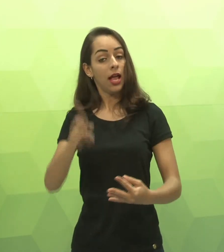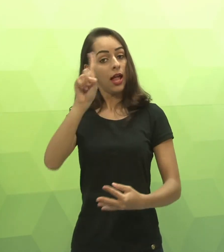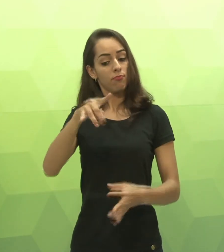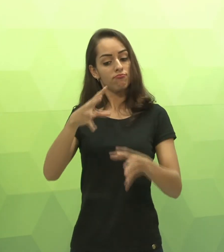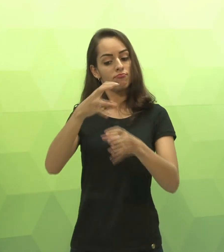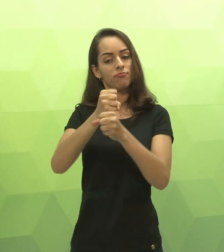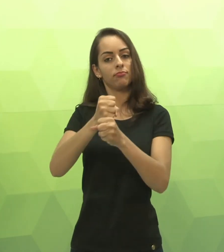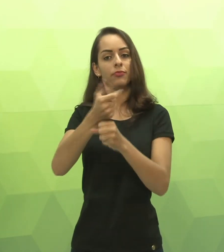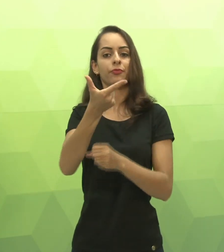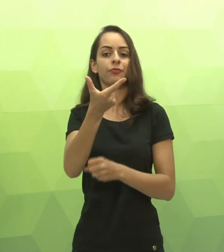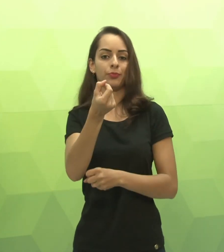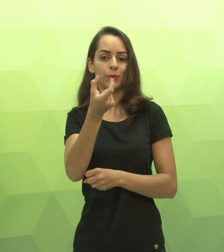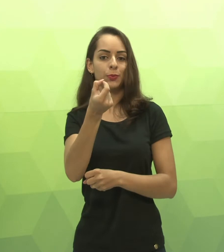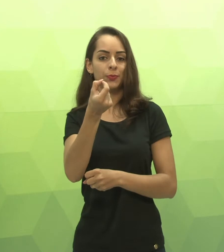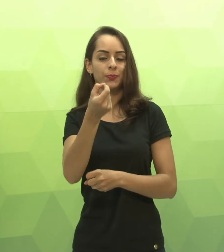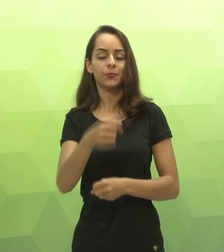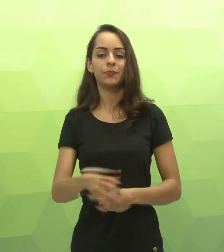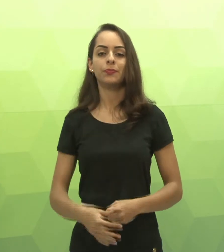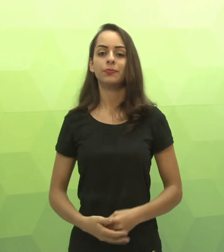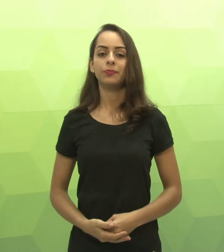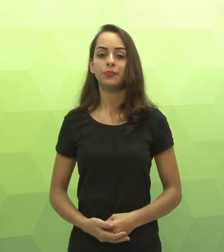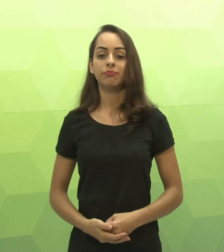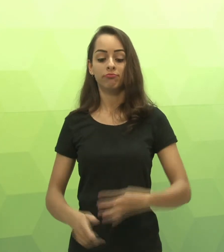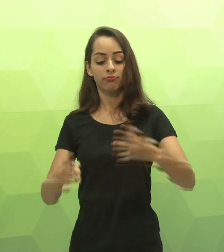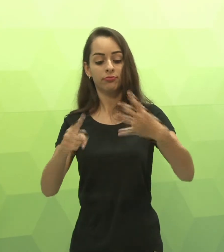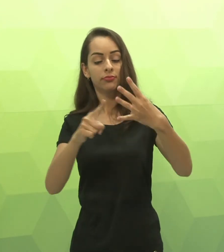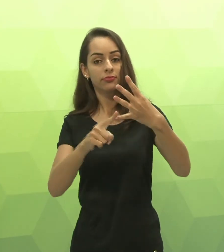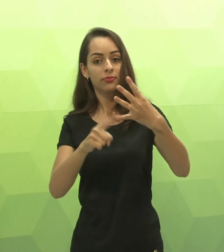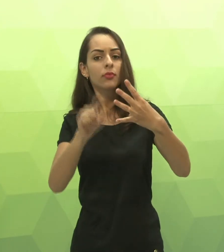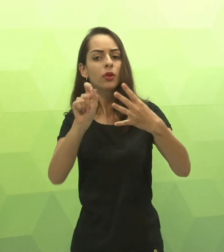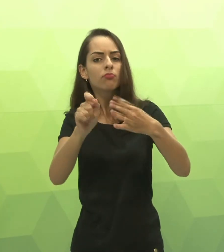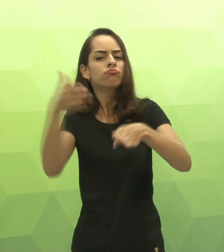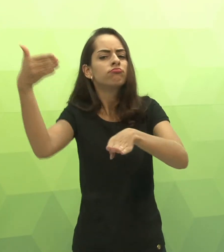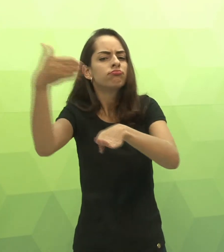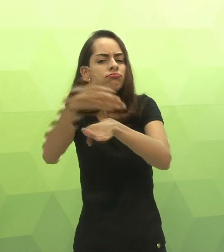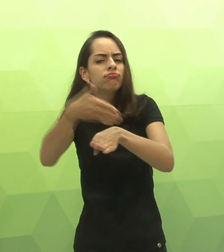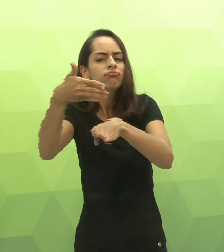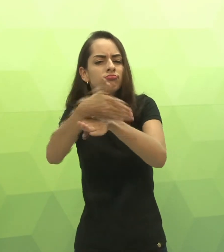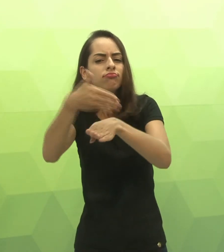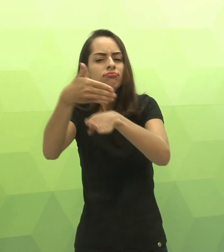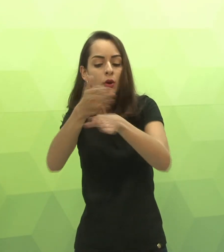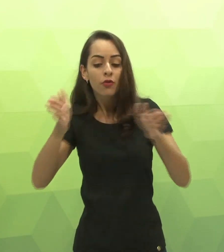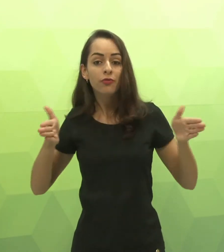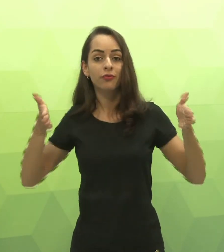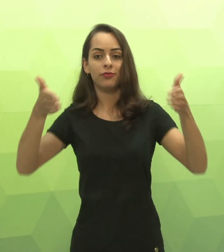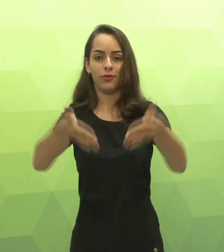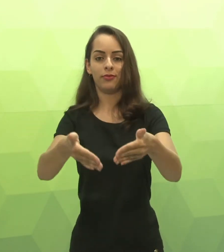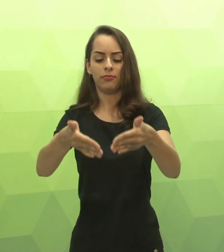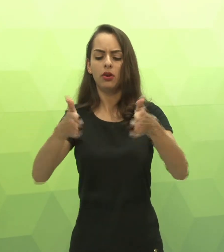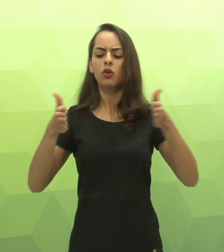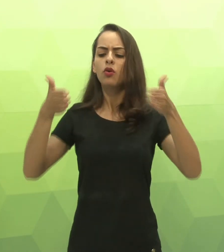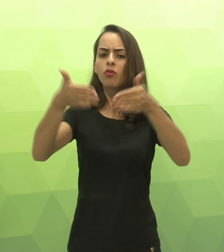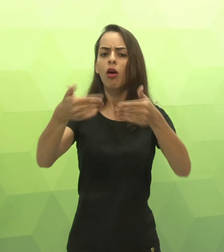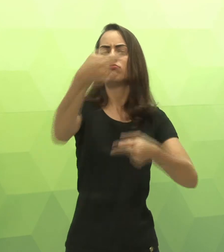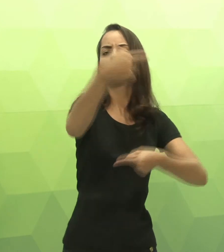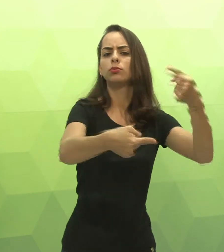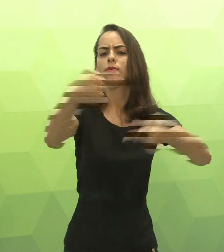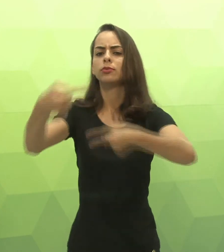o seu trabalho. Cada grupo irá apresentar, e esse trabalho vale 20 pontos. O quarto ponto de avaliação é a